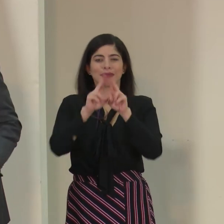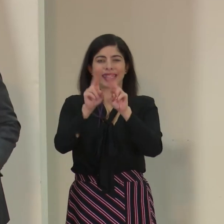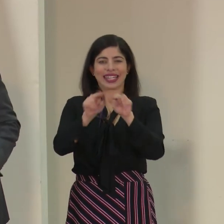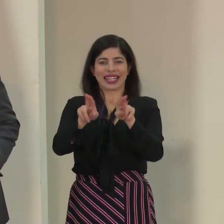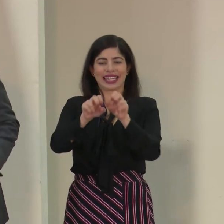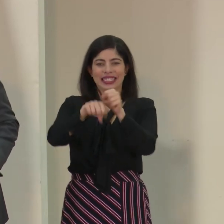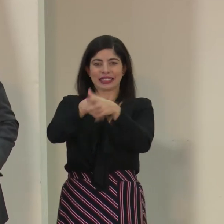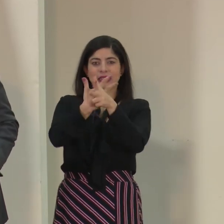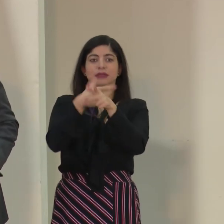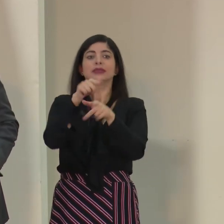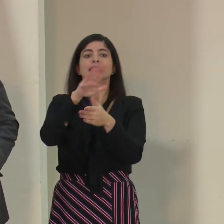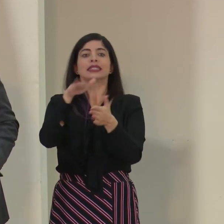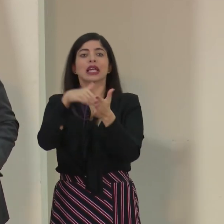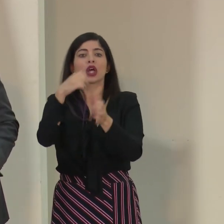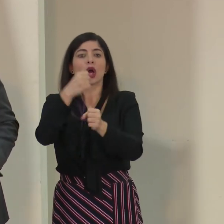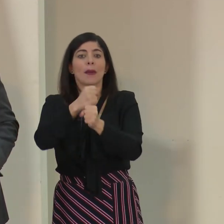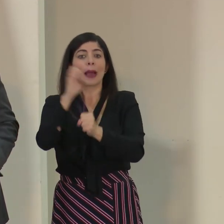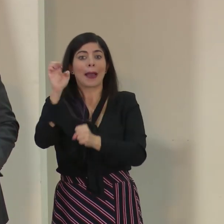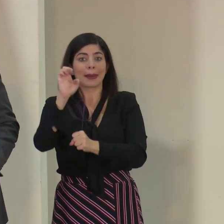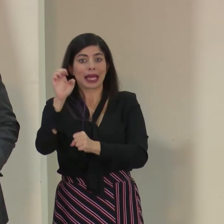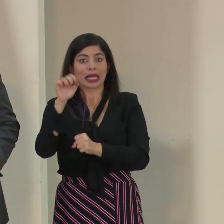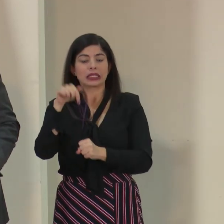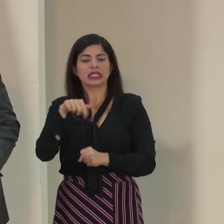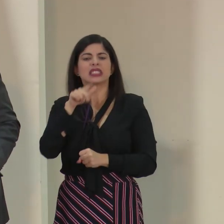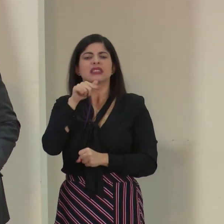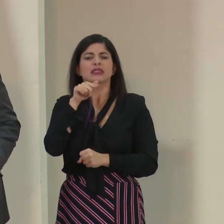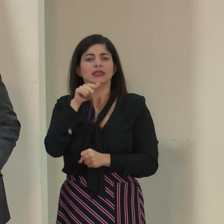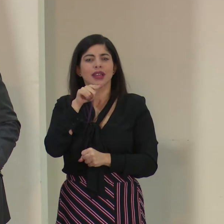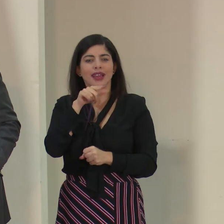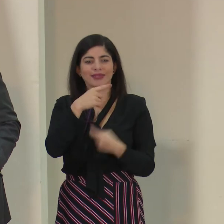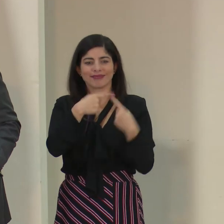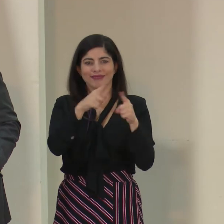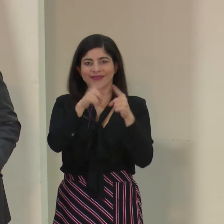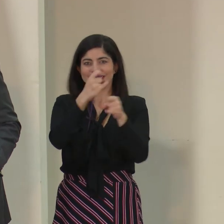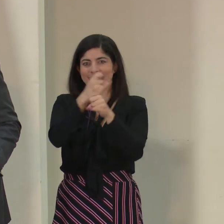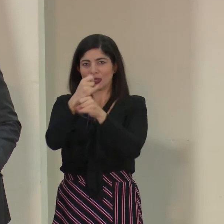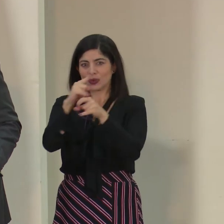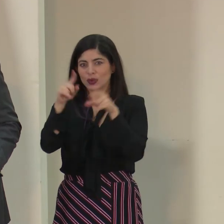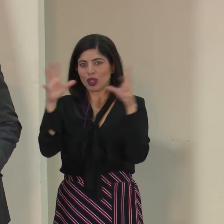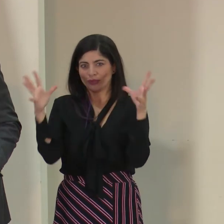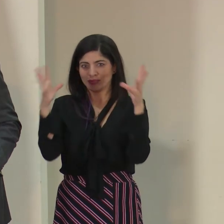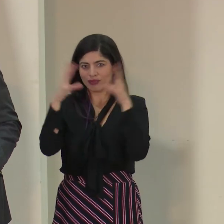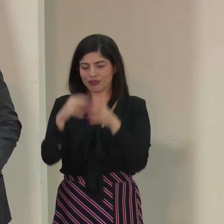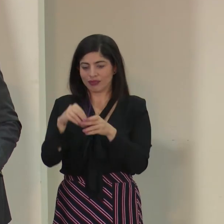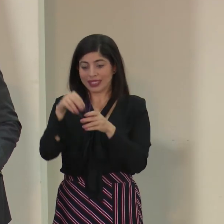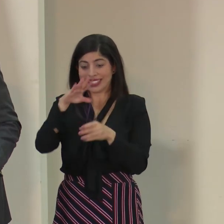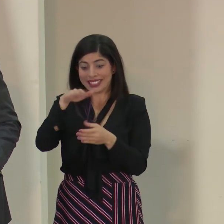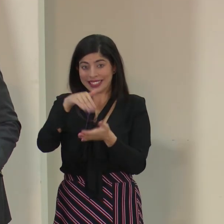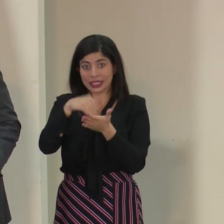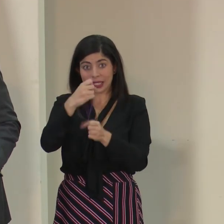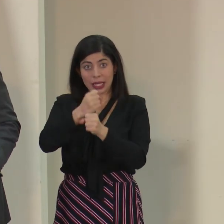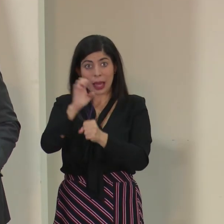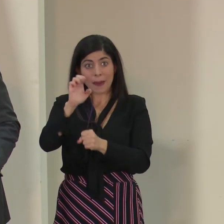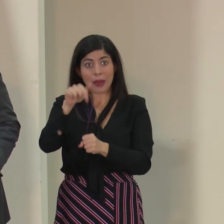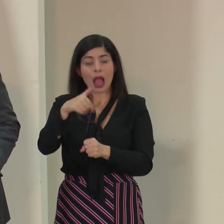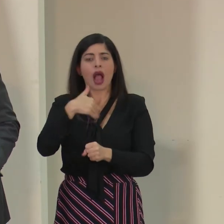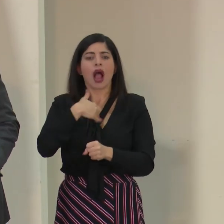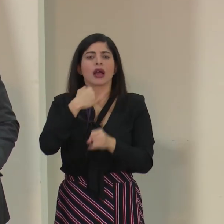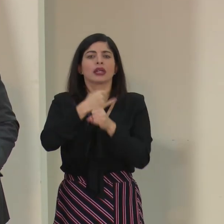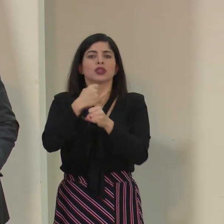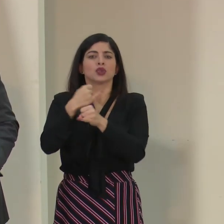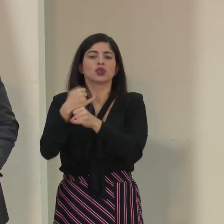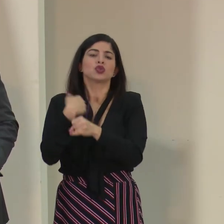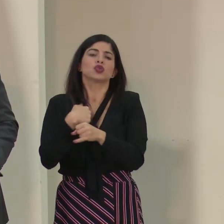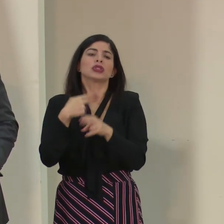del Centro de Operaciones de Emergencia compuesto por todas las instituciones. El Centro de Operaciones de Emergencia tiene instituciones que